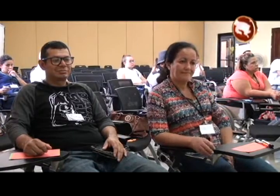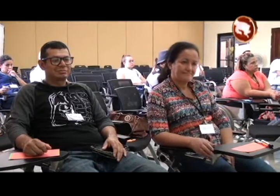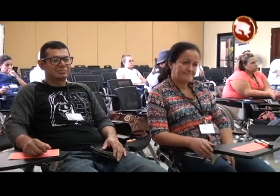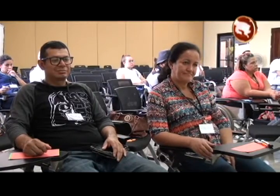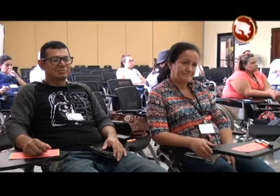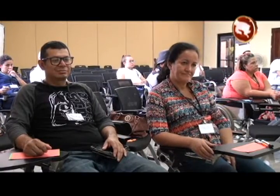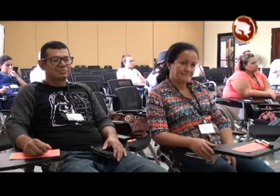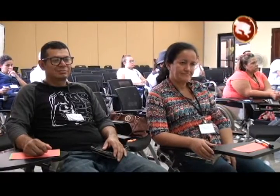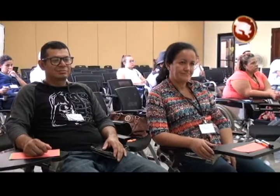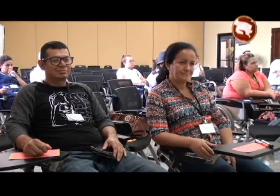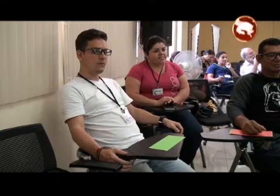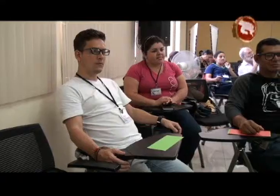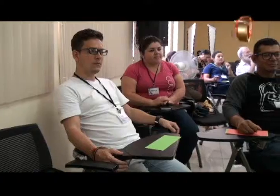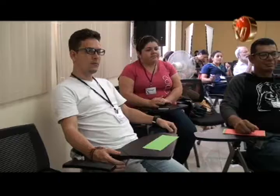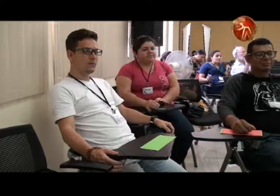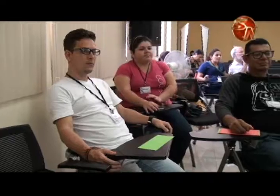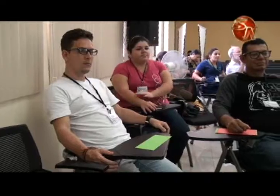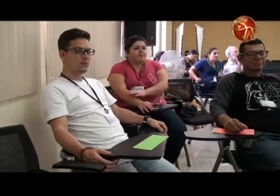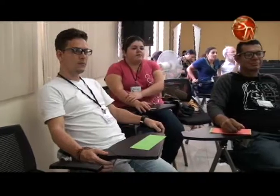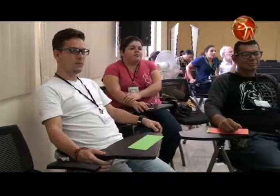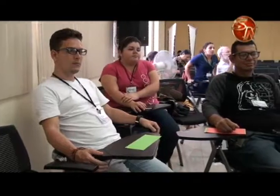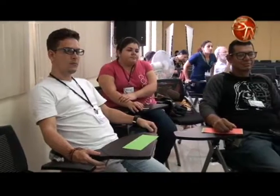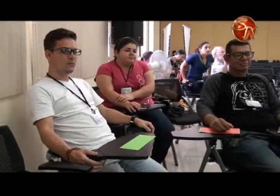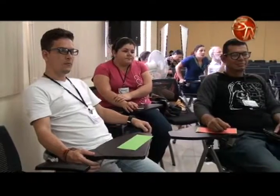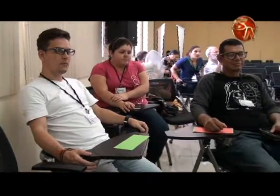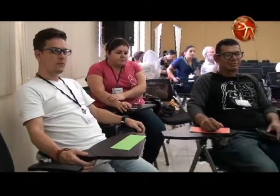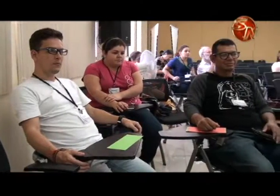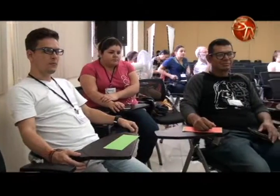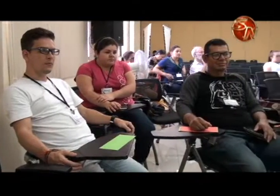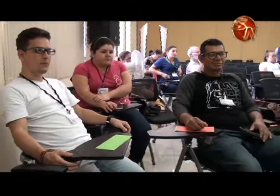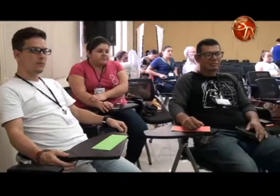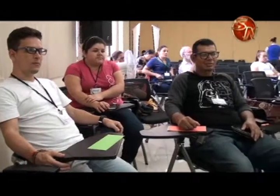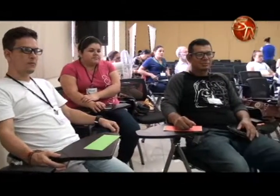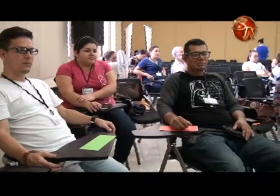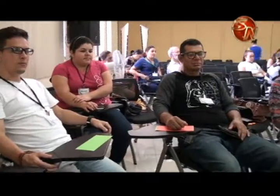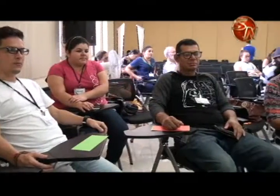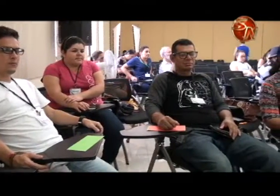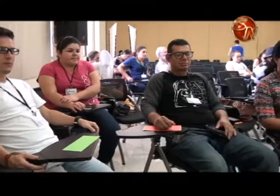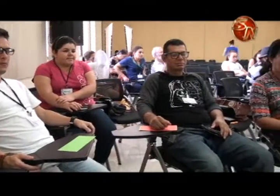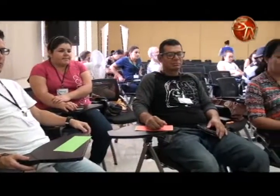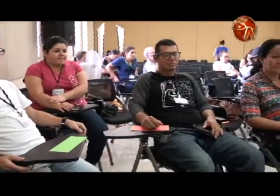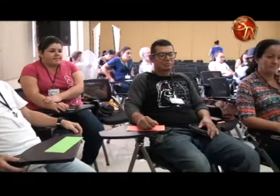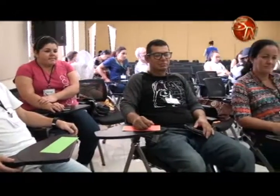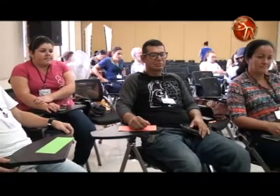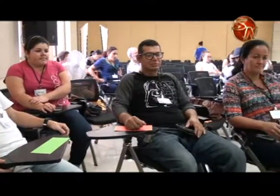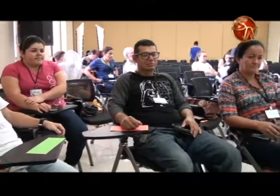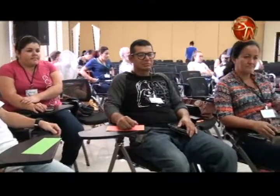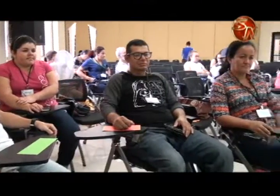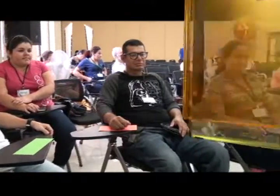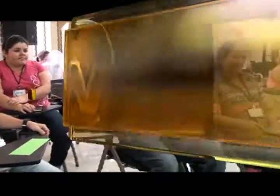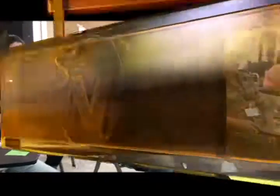forma más sencilla. La comunidad de personas sordas en el Cantón tiene tanto jóvenes como adultos.